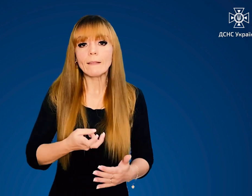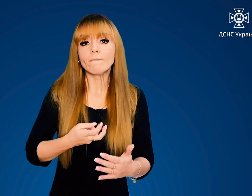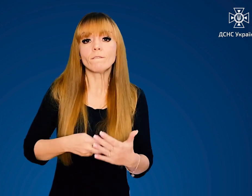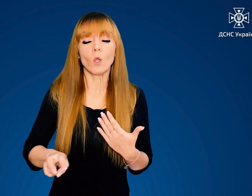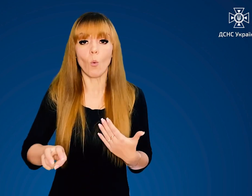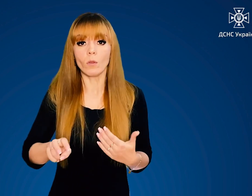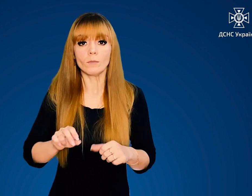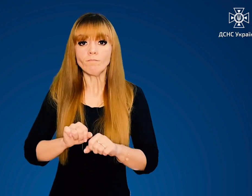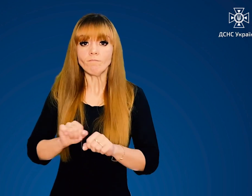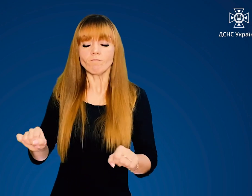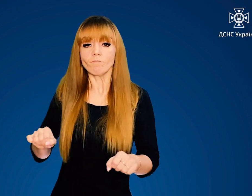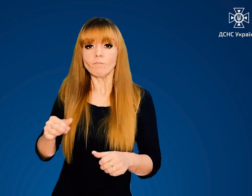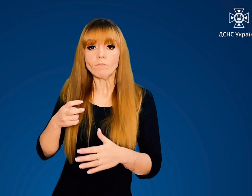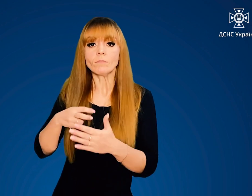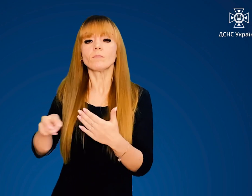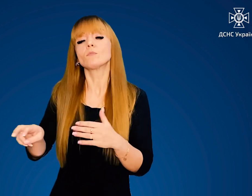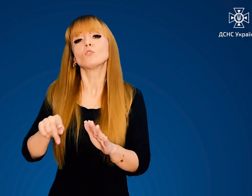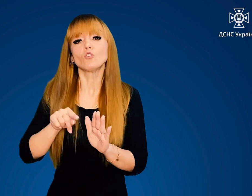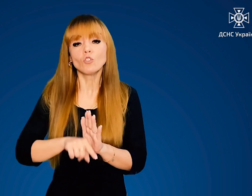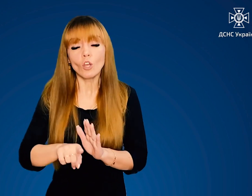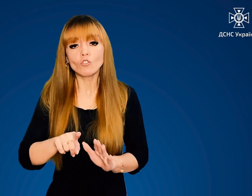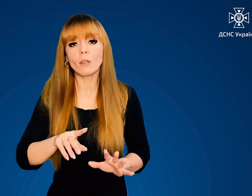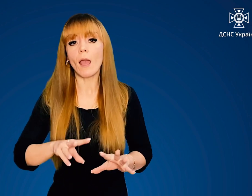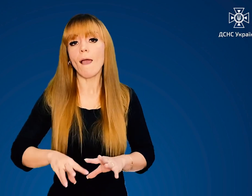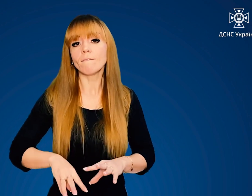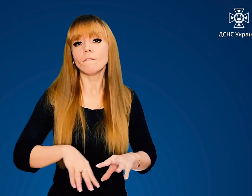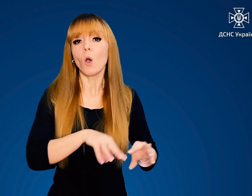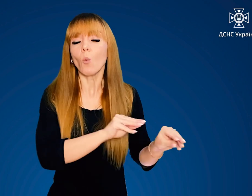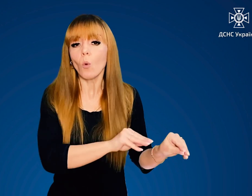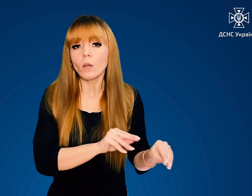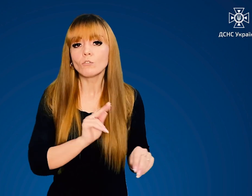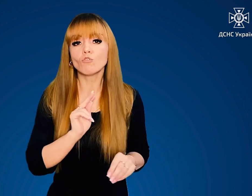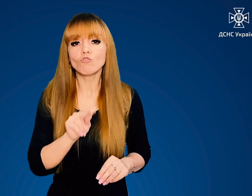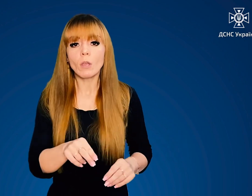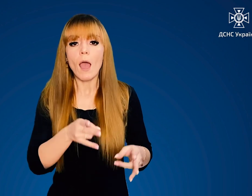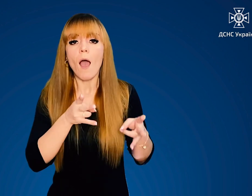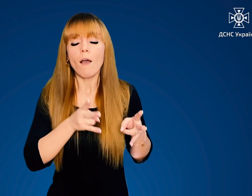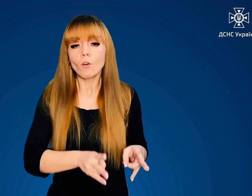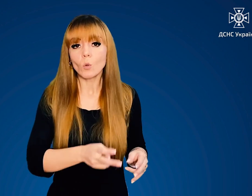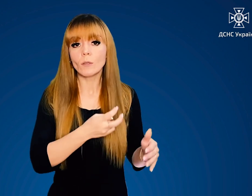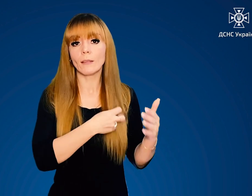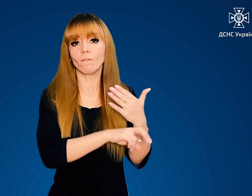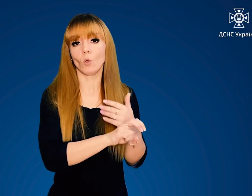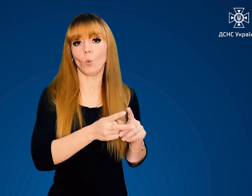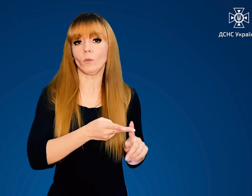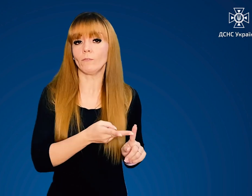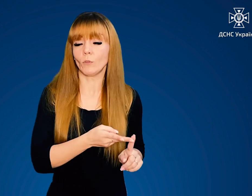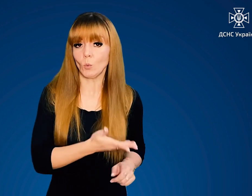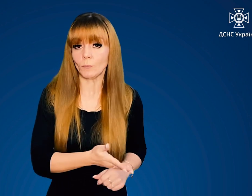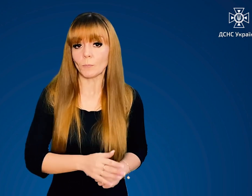основні виходи не можна використовувати, евакуація відбувається через аварійні виходи.